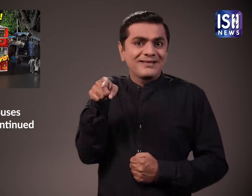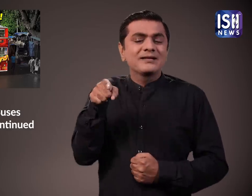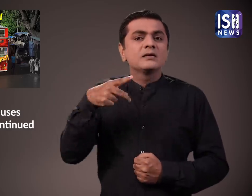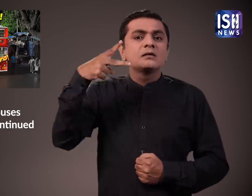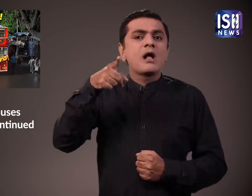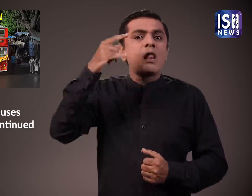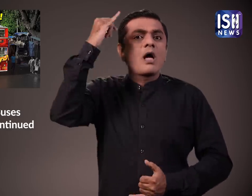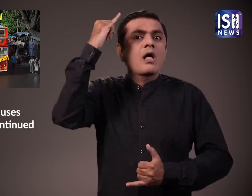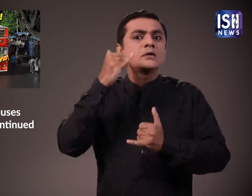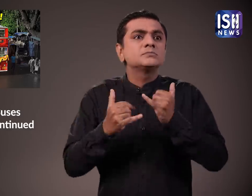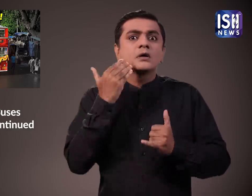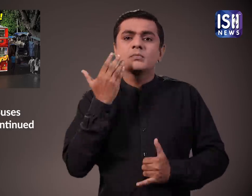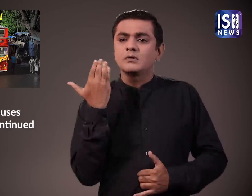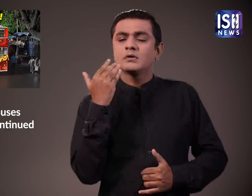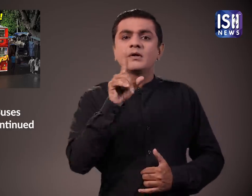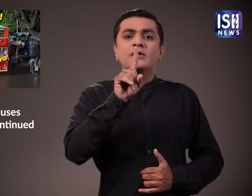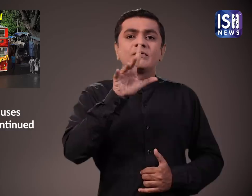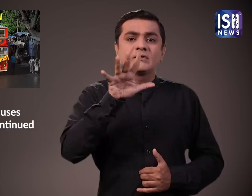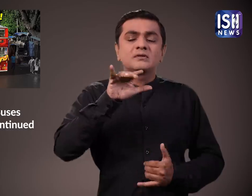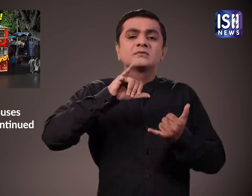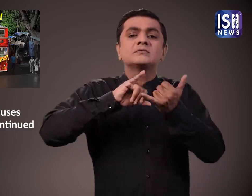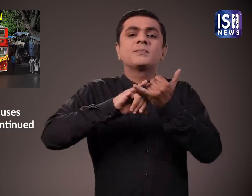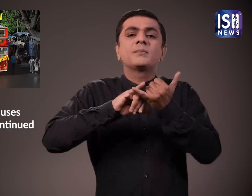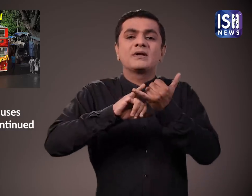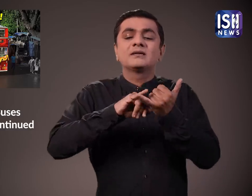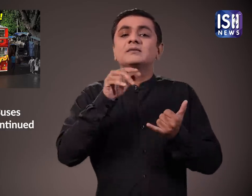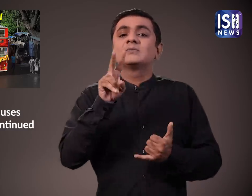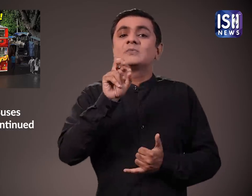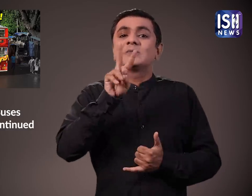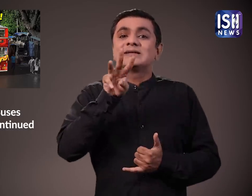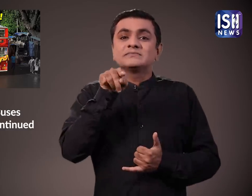और 15 सितमर को ये अपनी अंतिम यात्रा पर निकल पड़ी